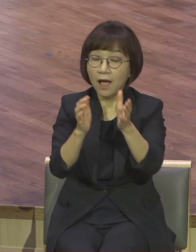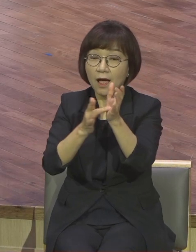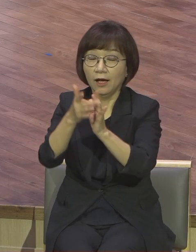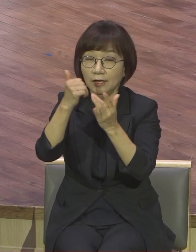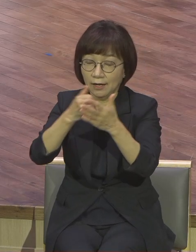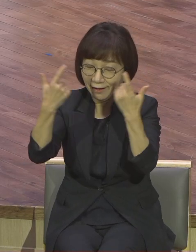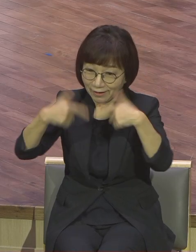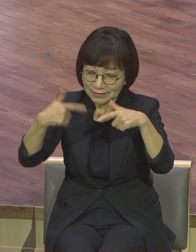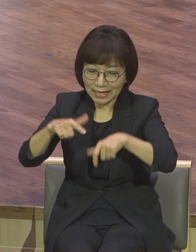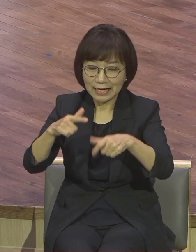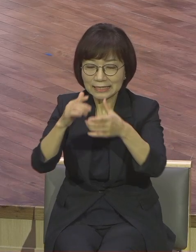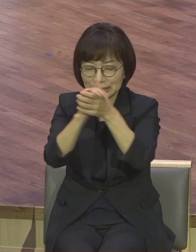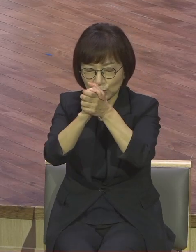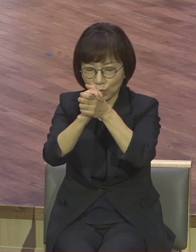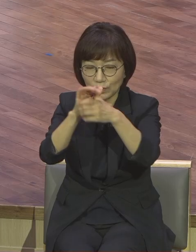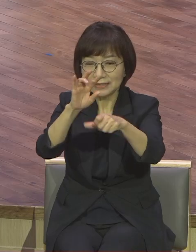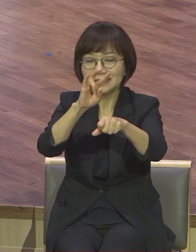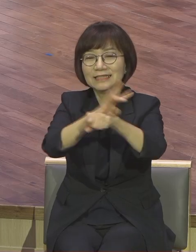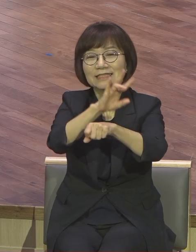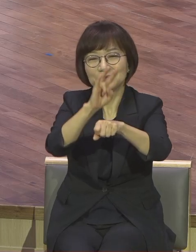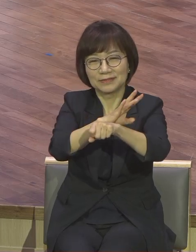3시라 예수님이 하나님이신데 기도할 필요 뭐 있어요